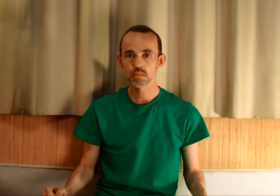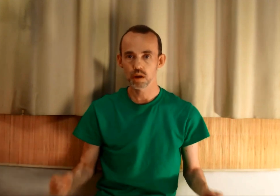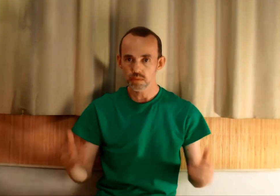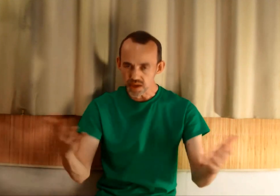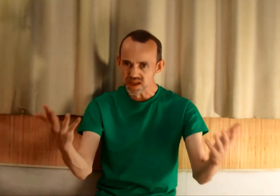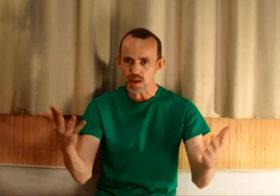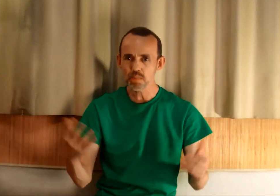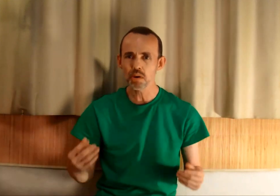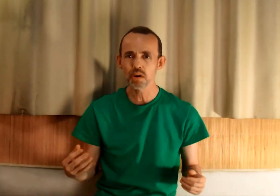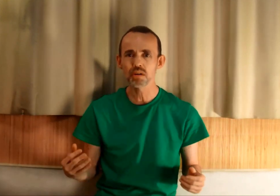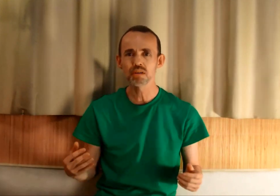Face à la peur,